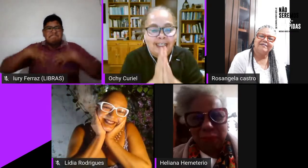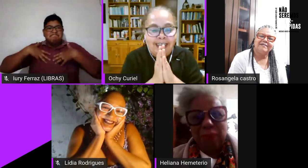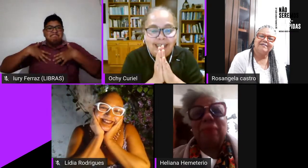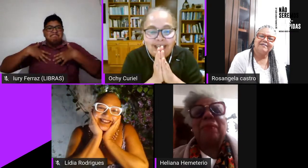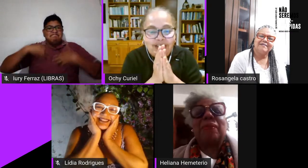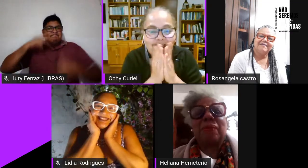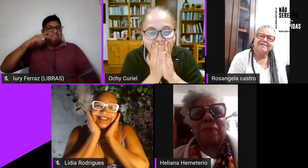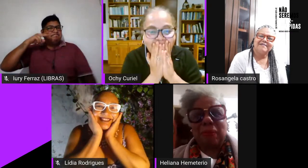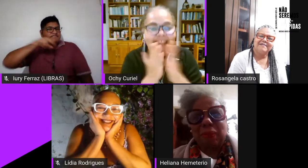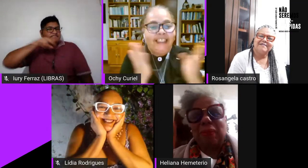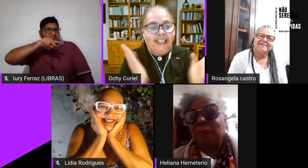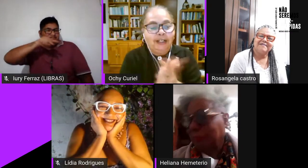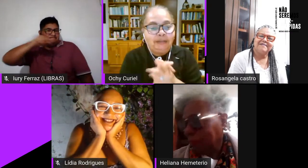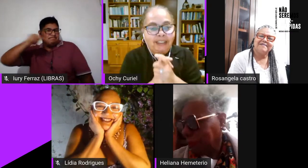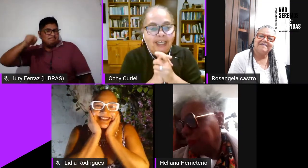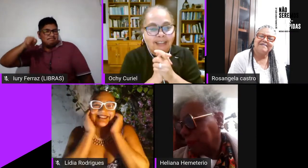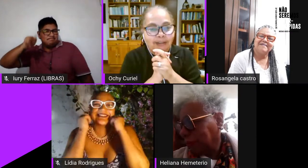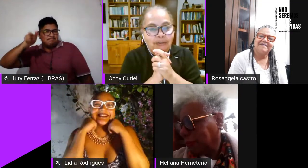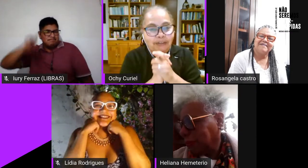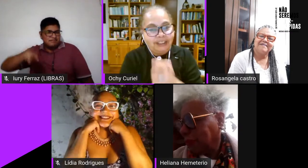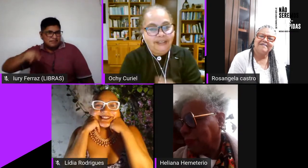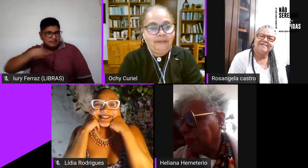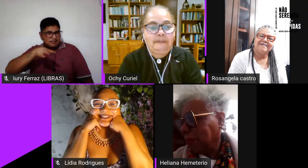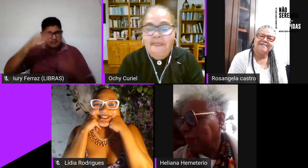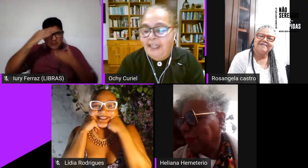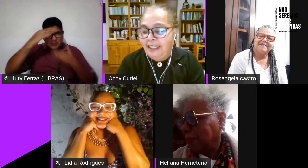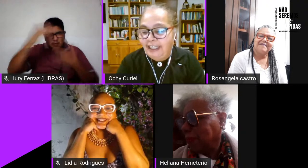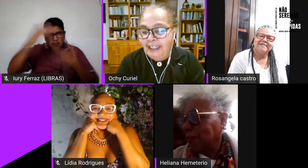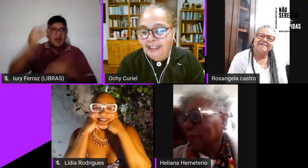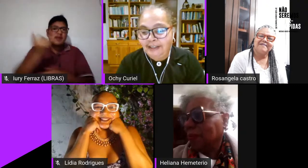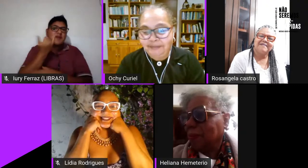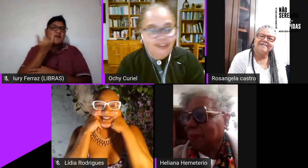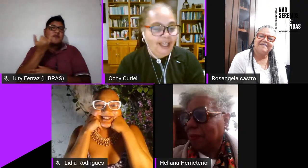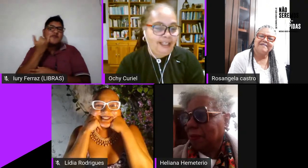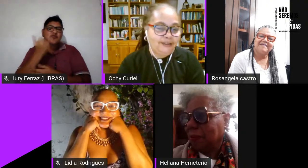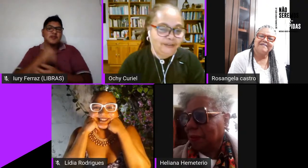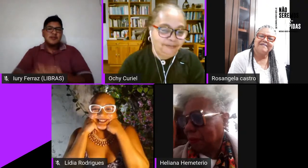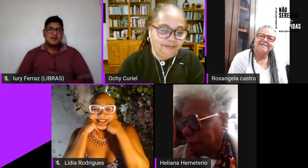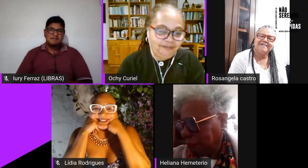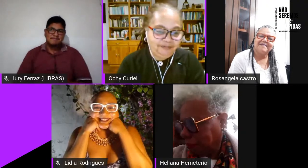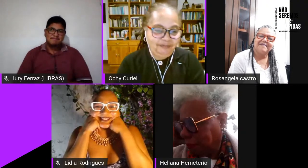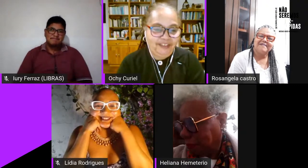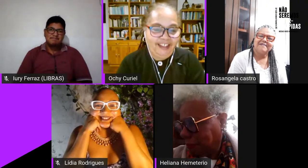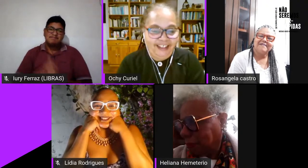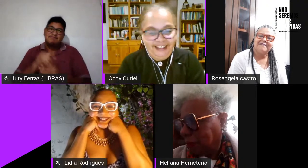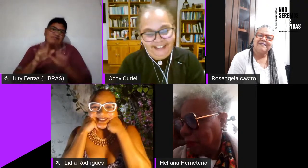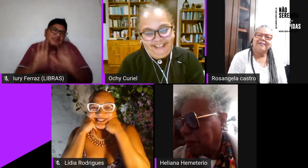Liana a Lidia obrigada Luri e é isso